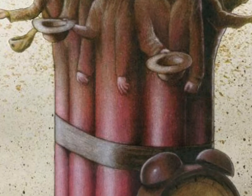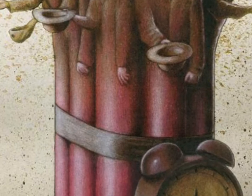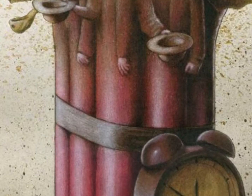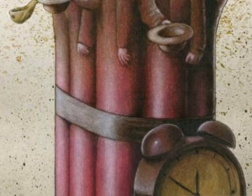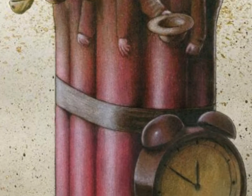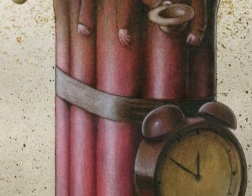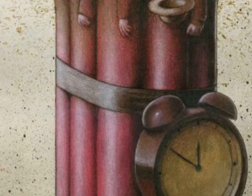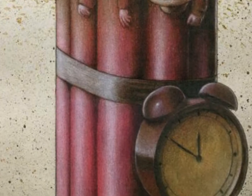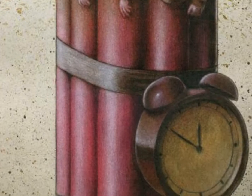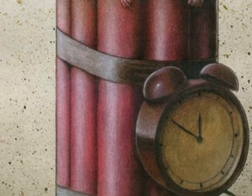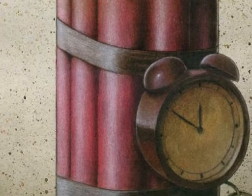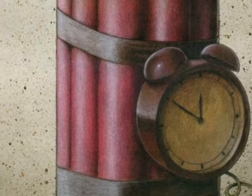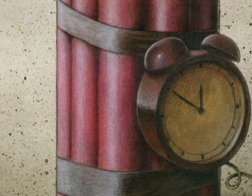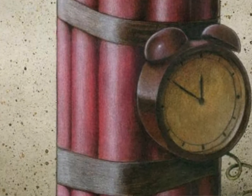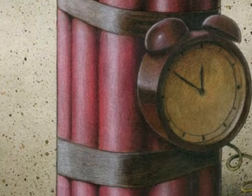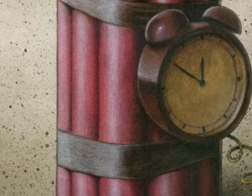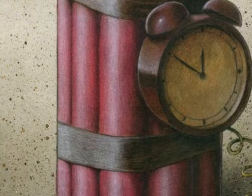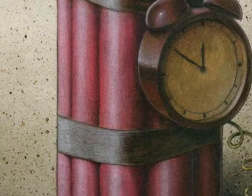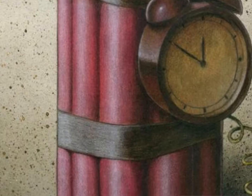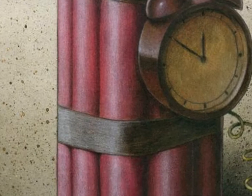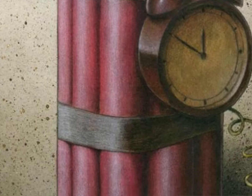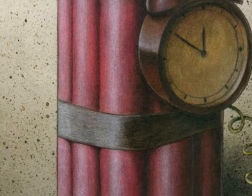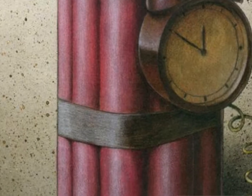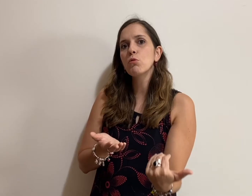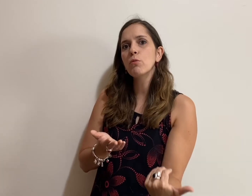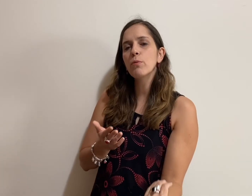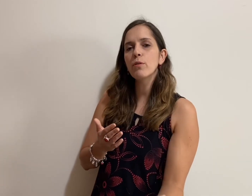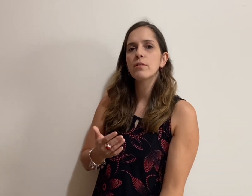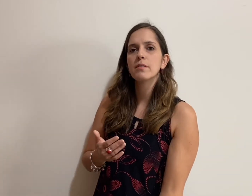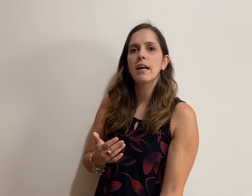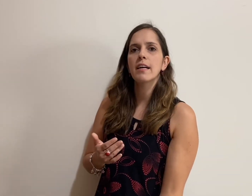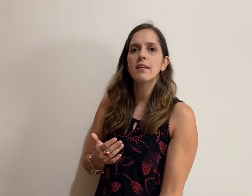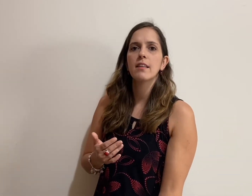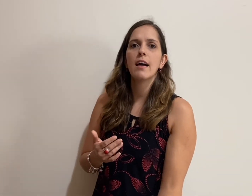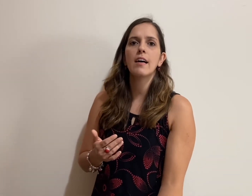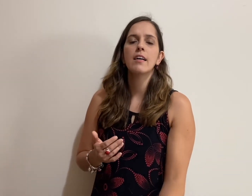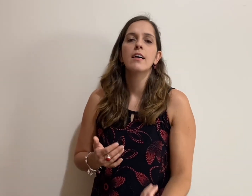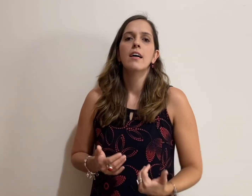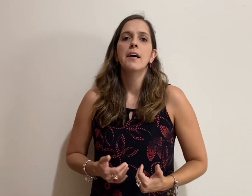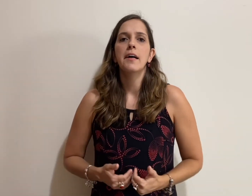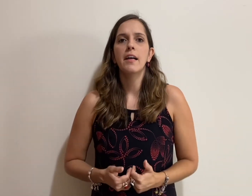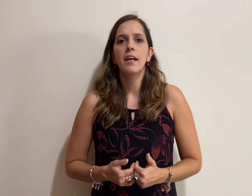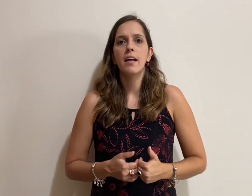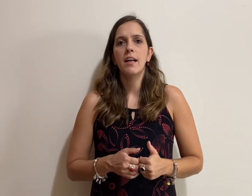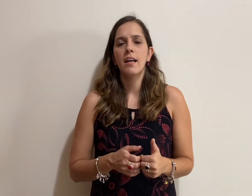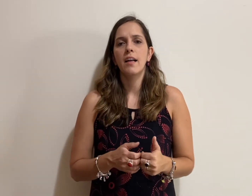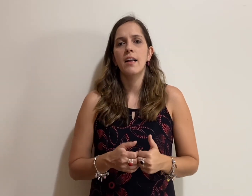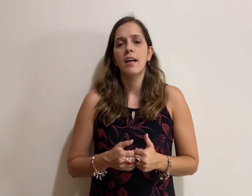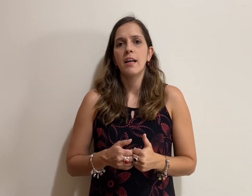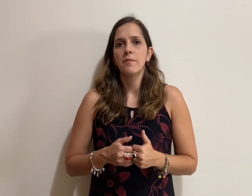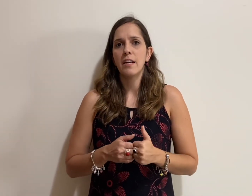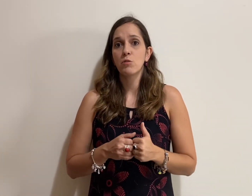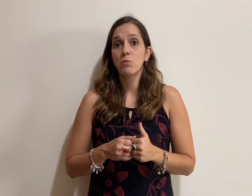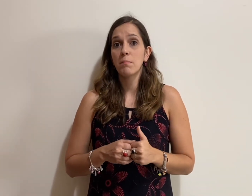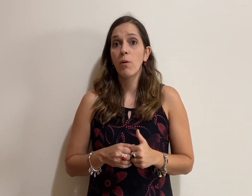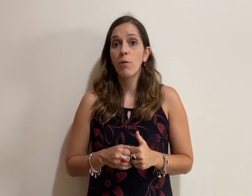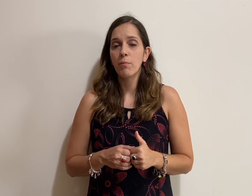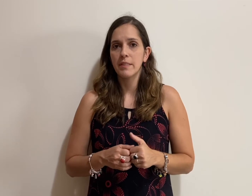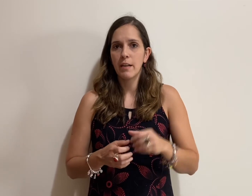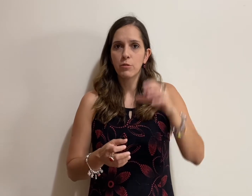pessoas para elas emendarem no tubo, né? Lá da sua bomba, né? Ou